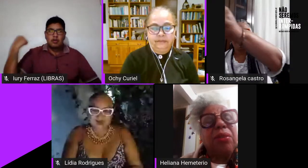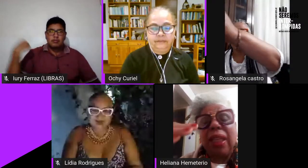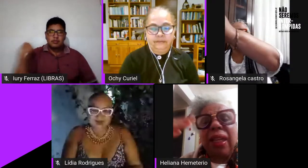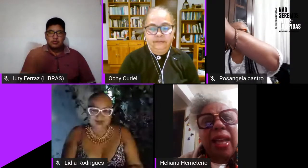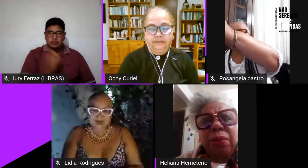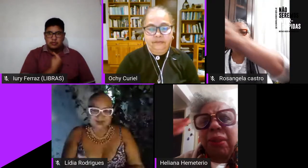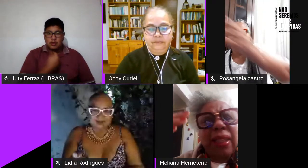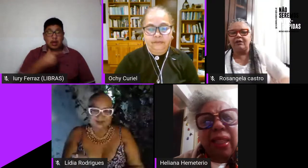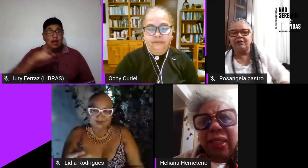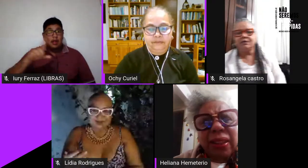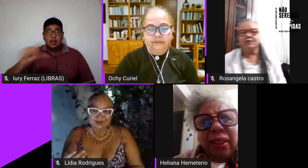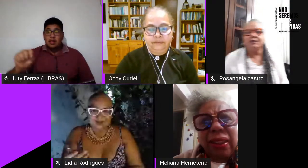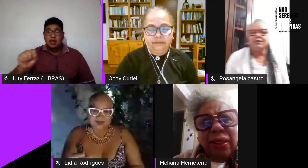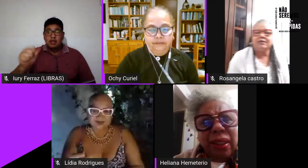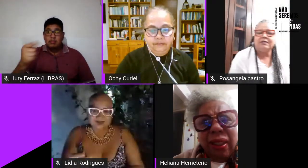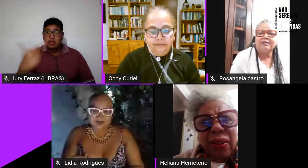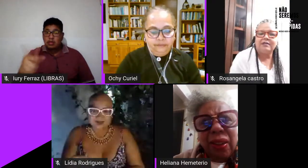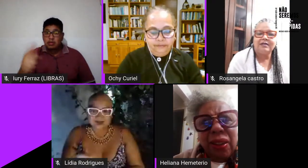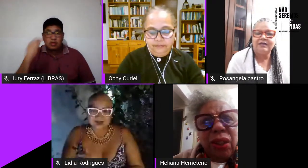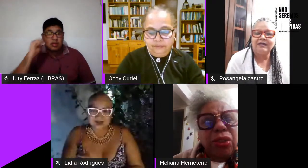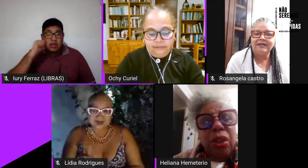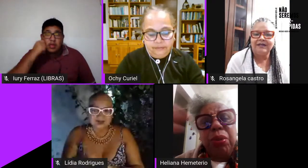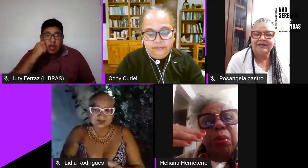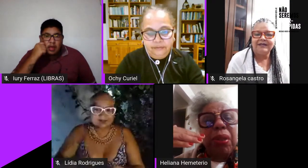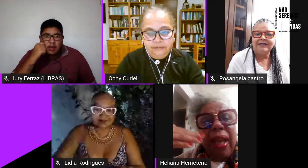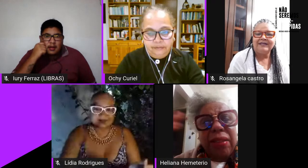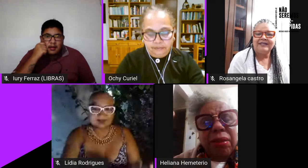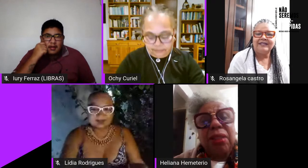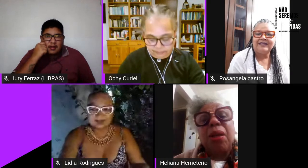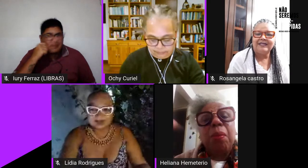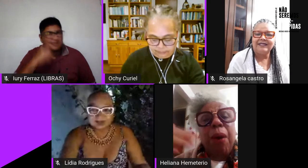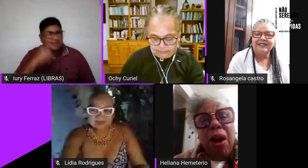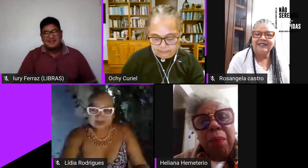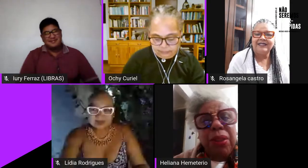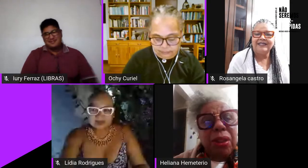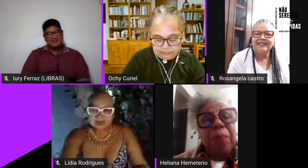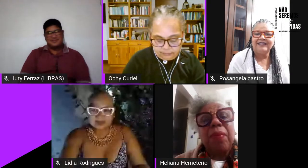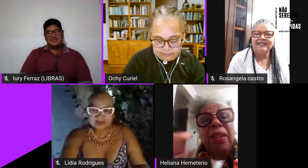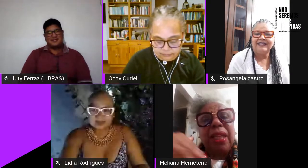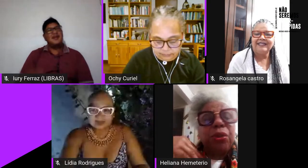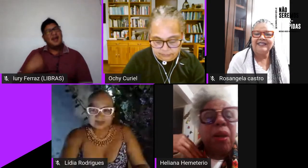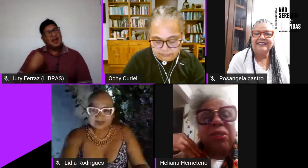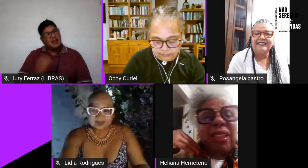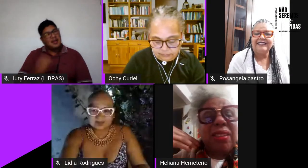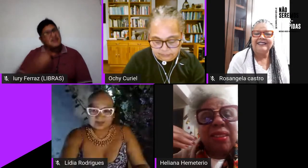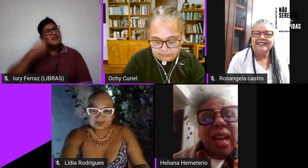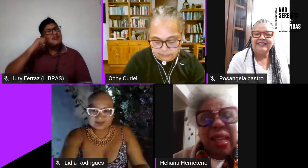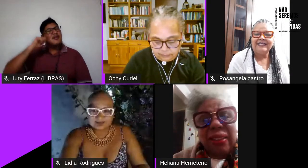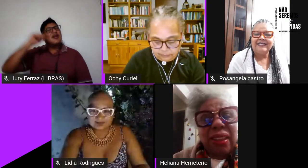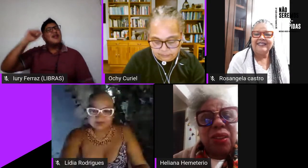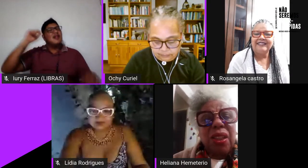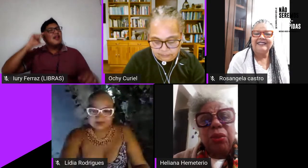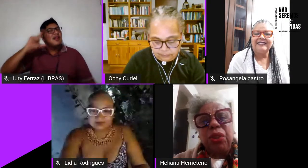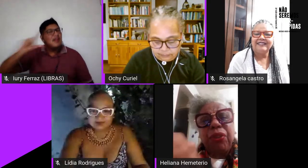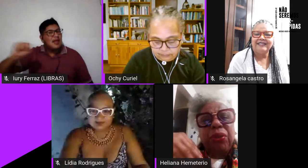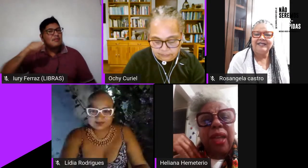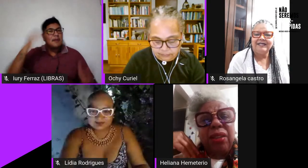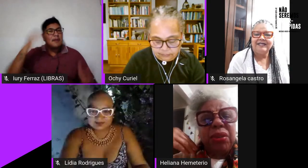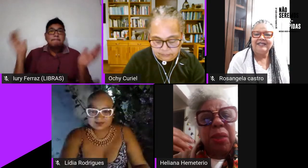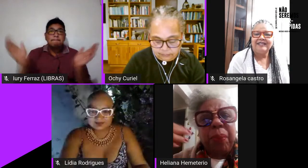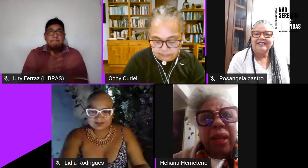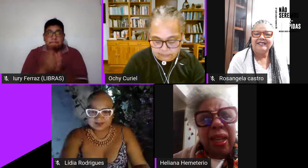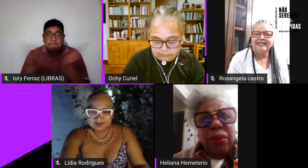lésbicas não tem lésbica negra querida nós somos lésbicas pobres subalternizadas por